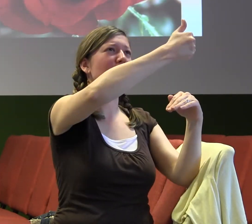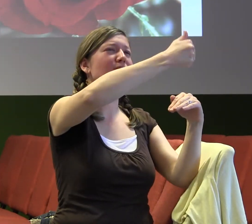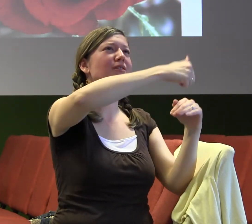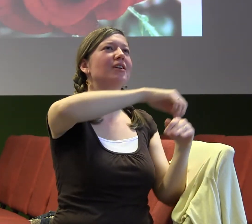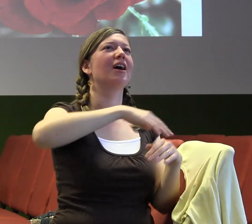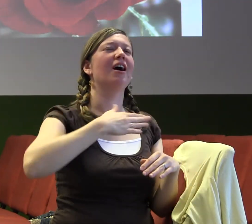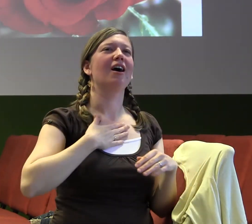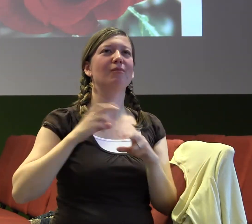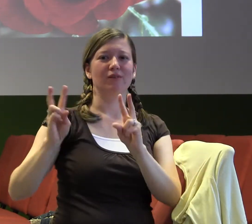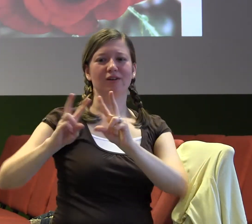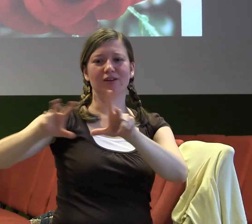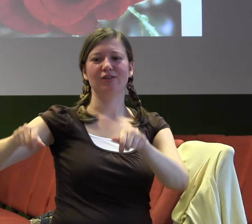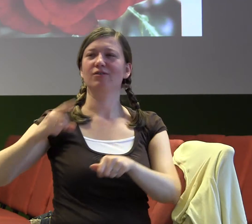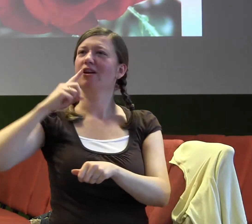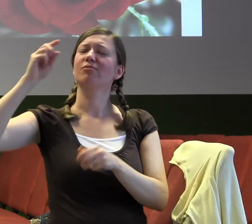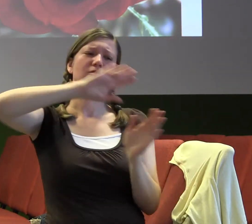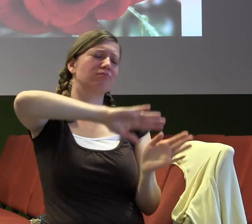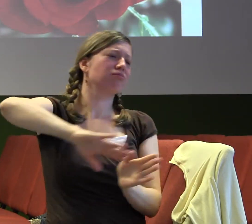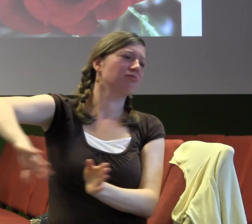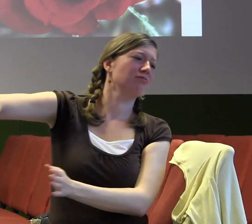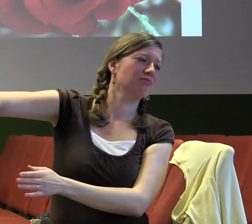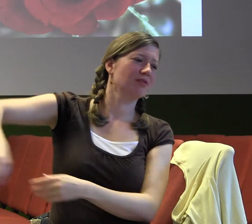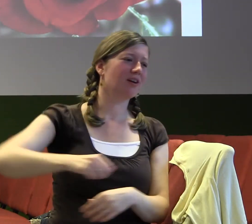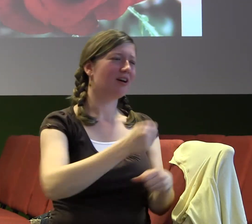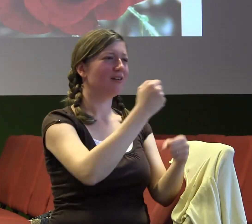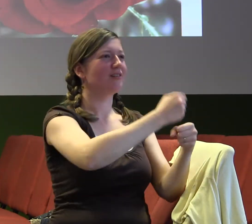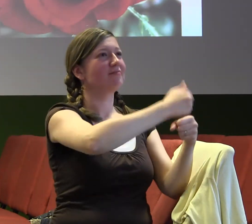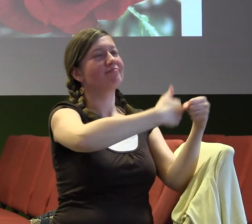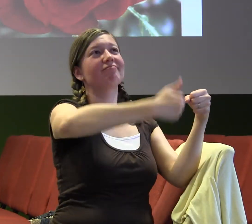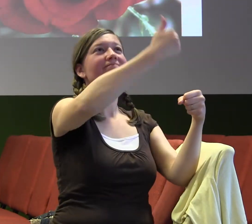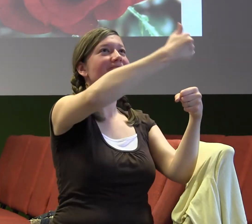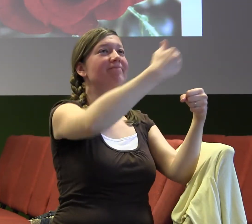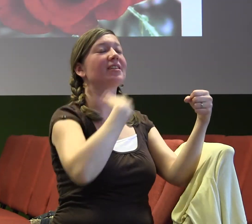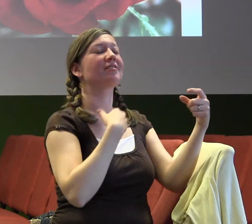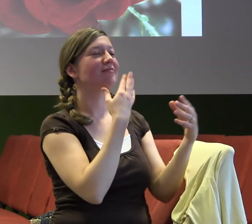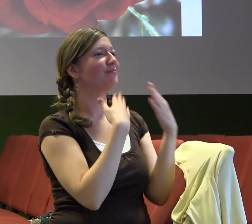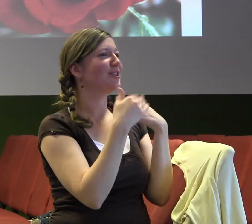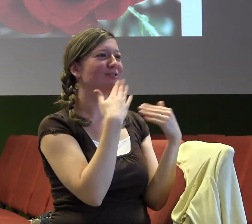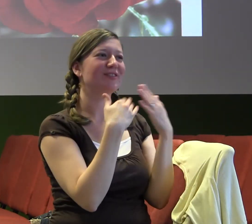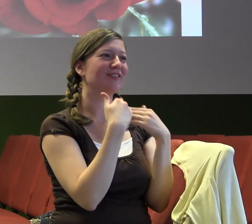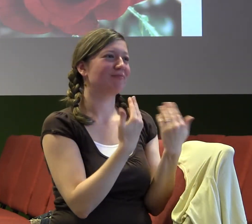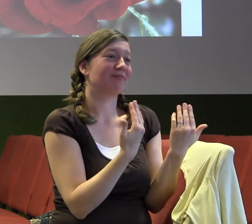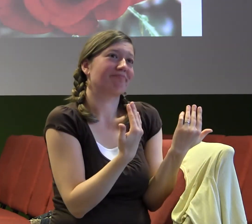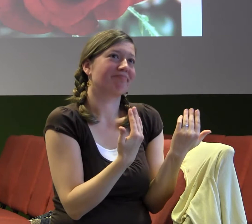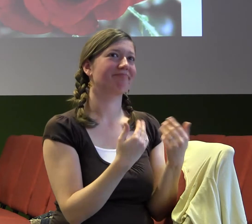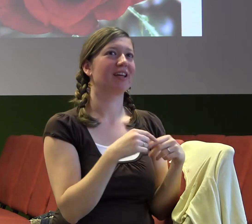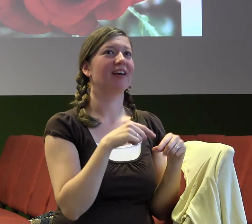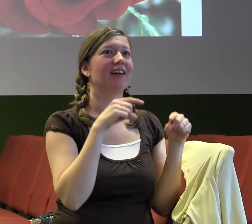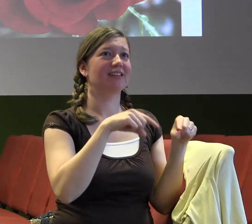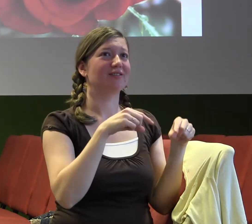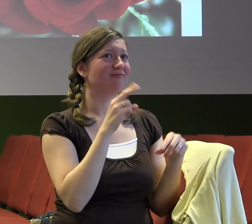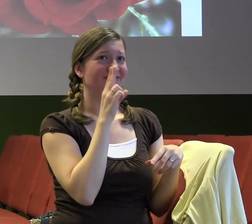jsou špatně v tom, ale hlavně, že jsou špatně pro nás, že nakonec ničí nás tady tyhle typosty, když je máme.